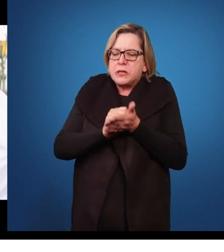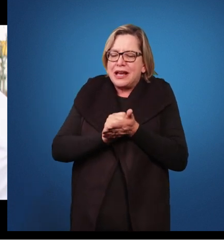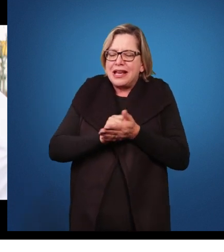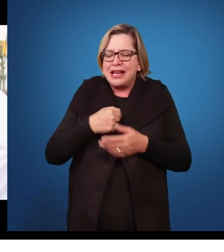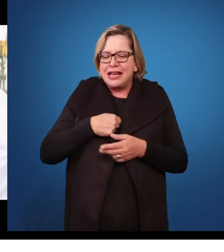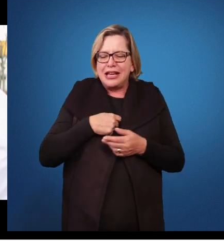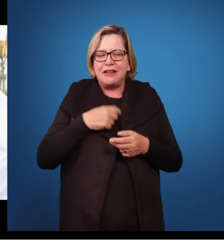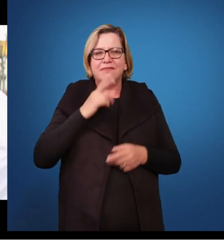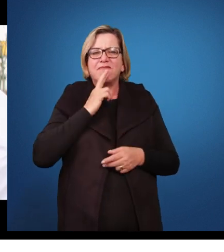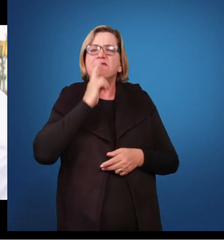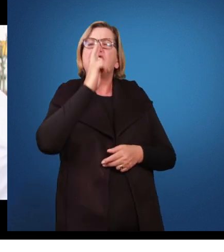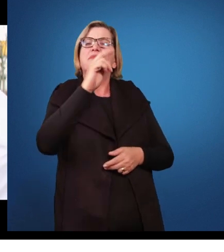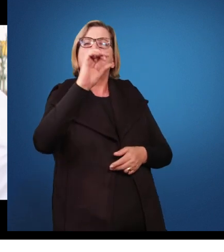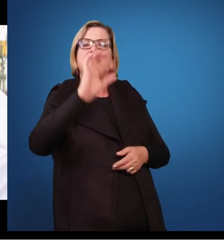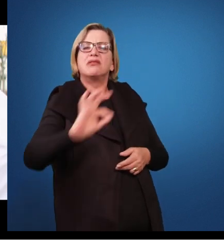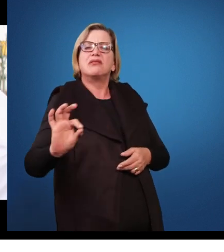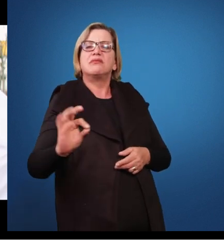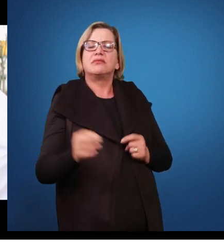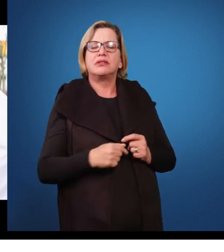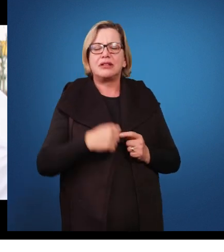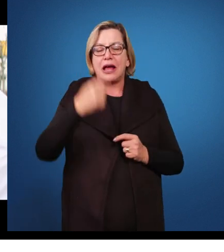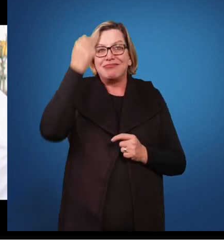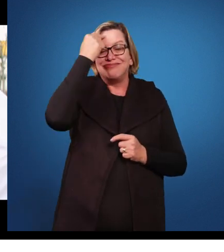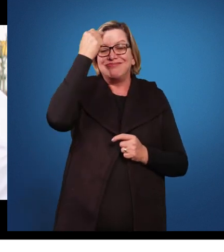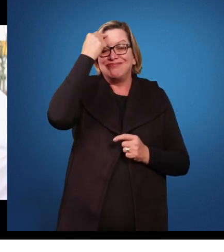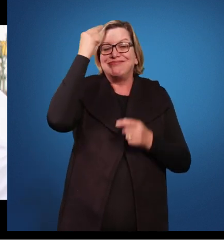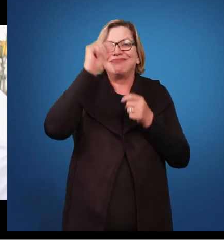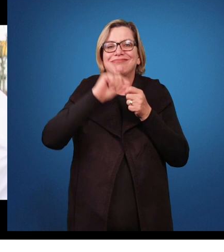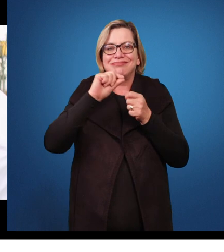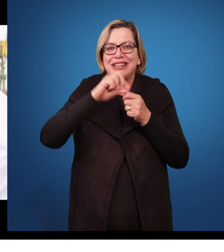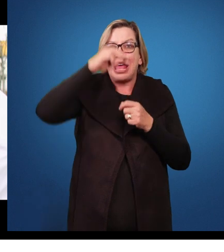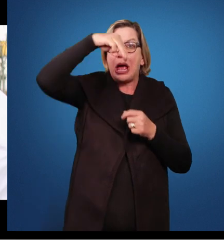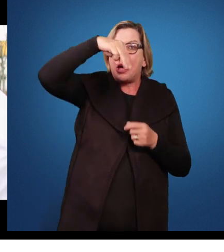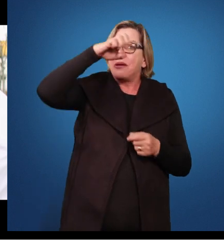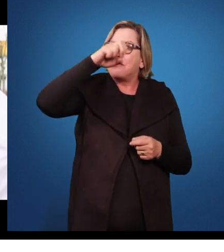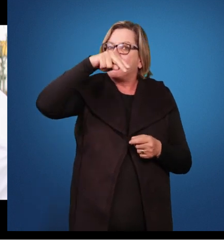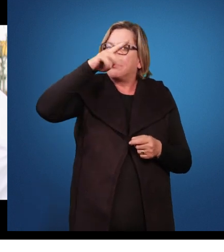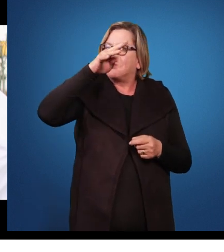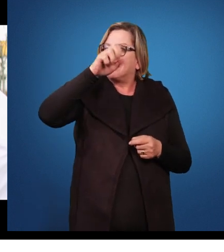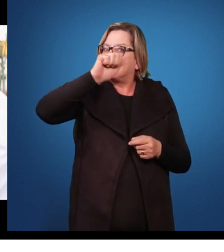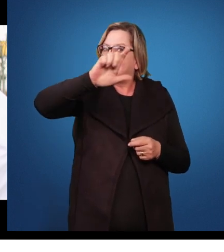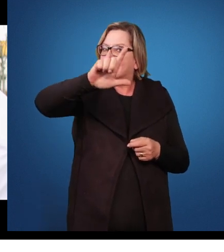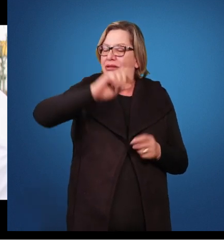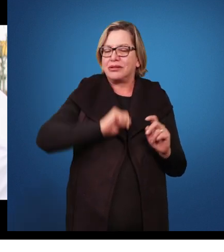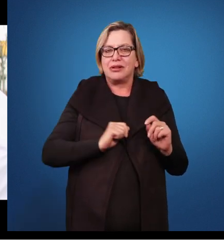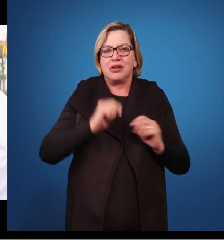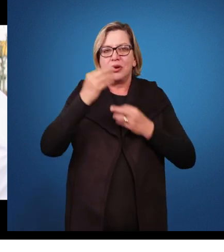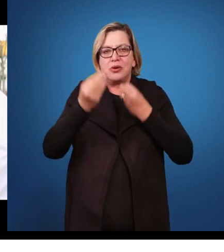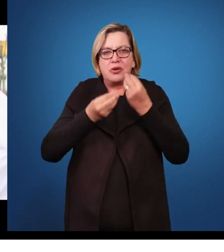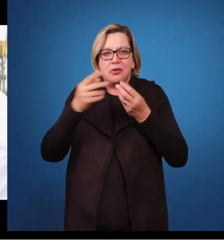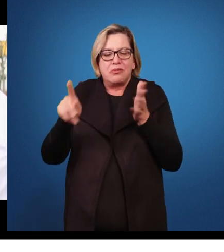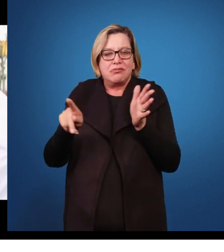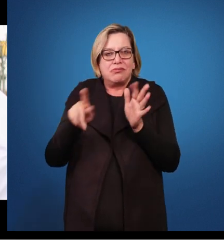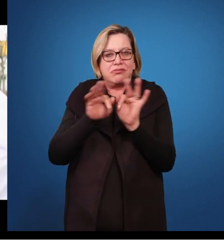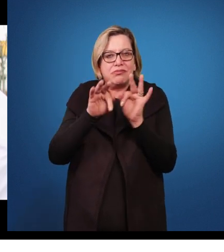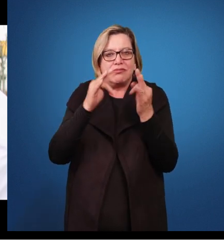punha o resultado. Então, a posição que a família ocupa é uma posição